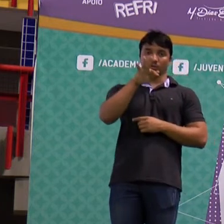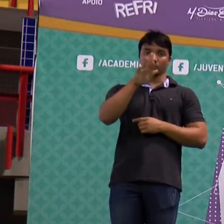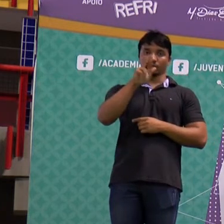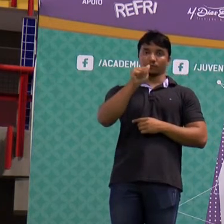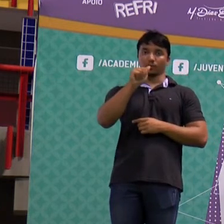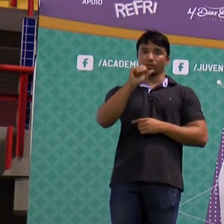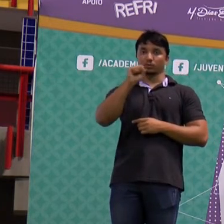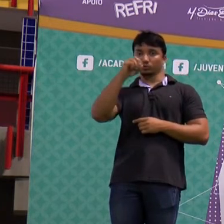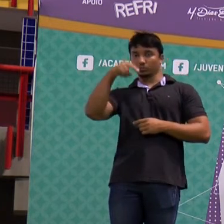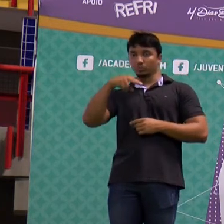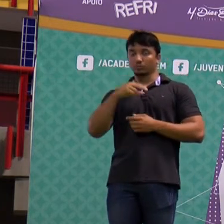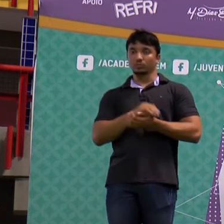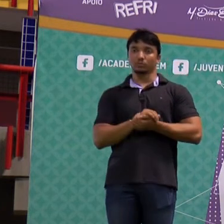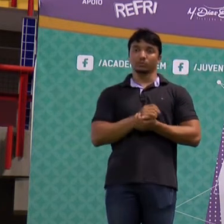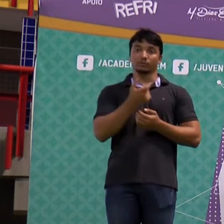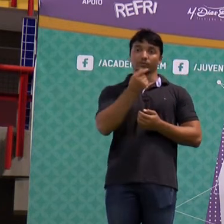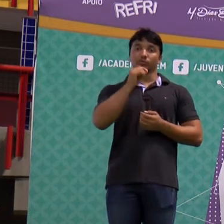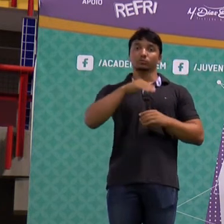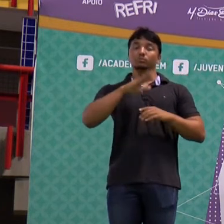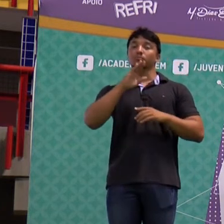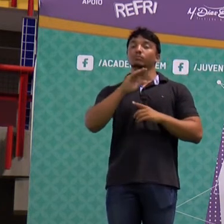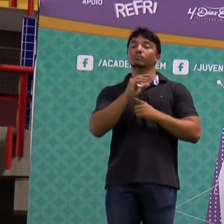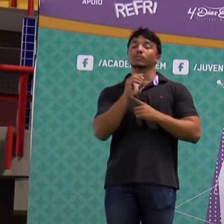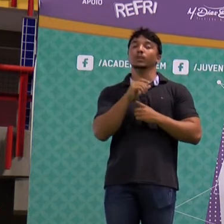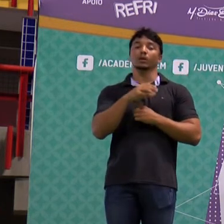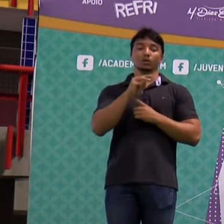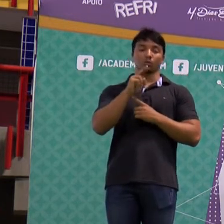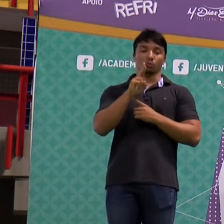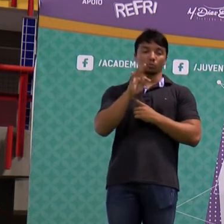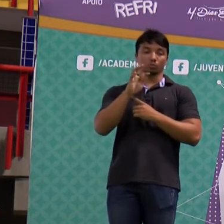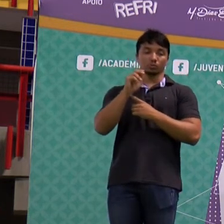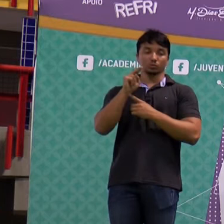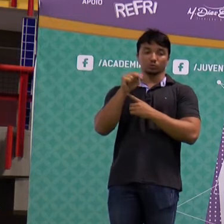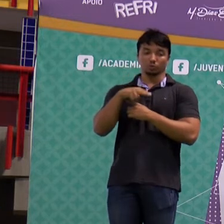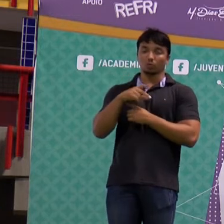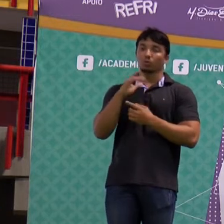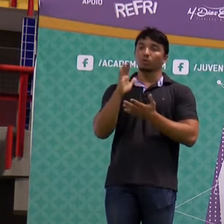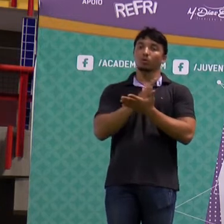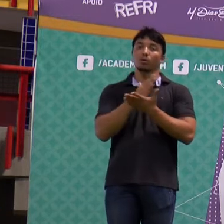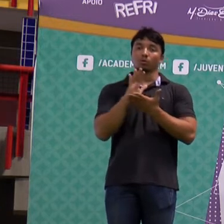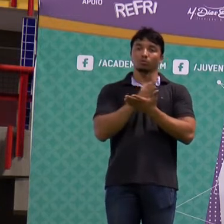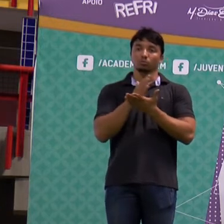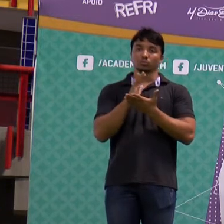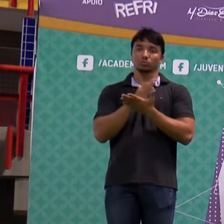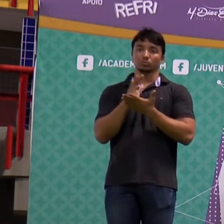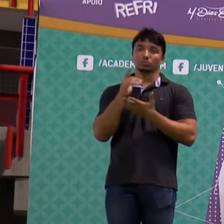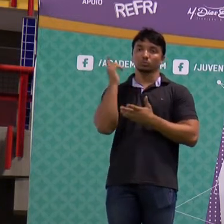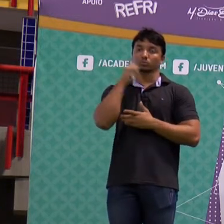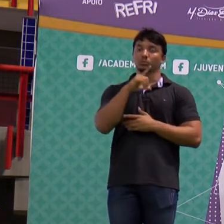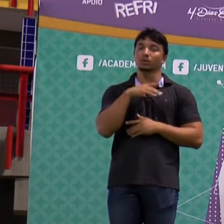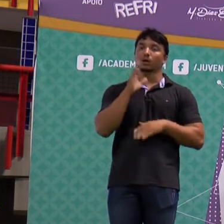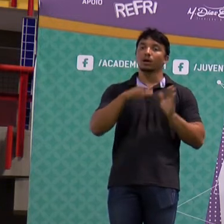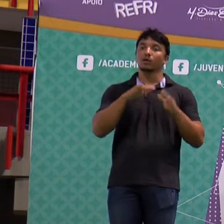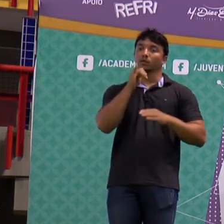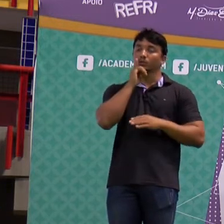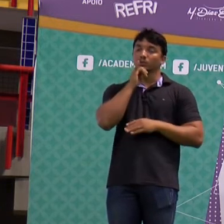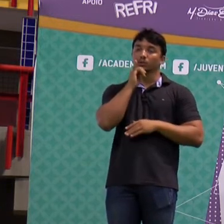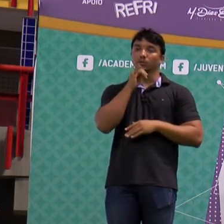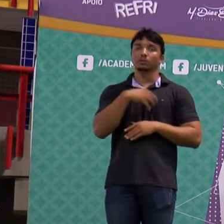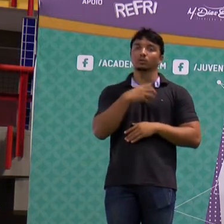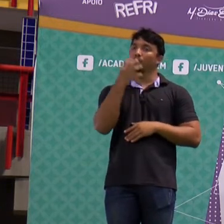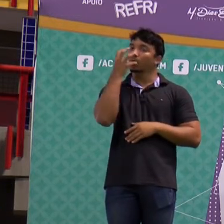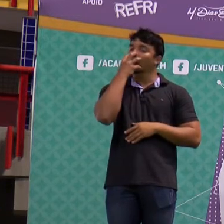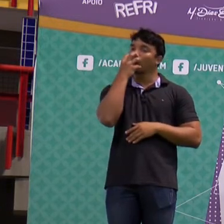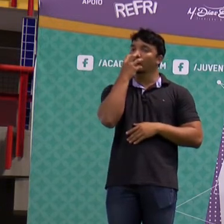20 mil. Ultra-son. O infra-son são ouvido por alguns animais. Então, por exemplo, você tem às vezes em casa um cachorro